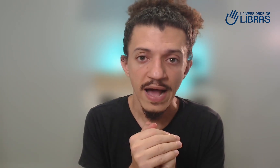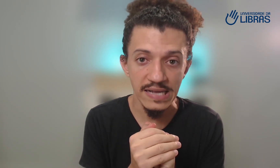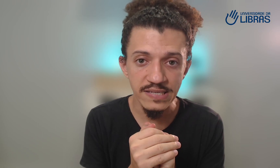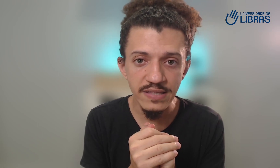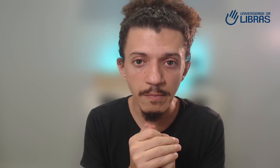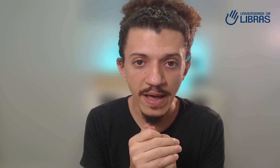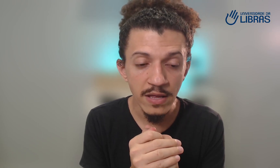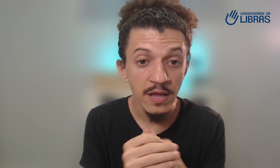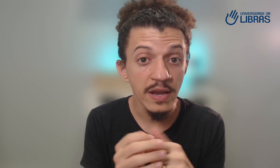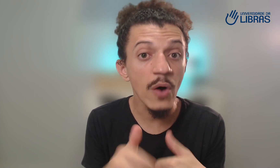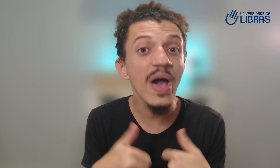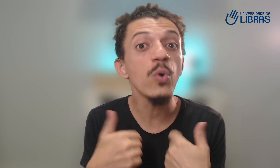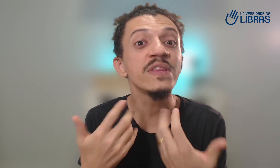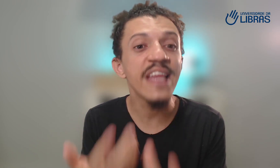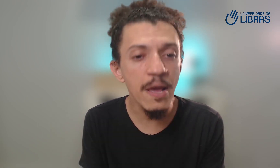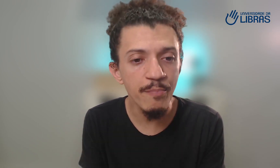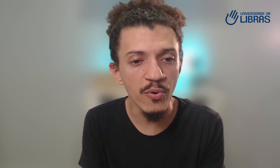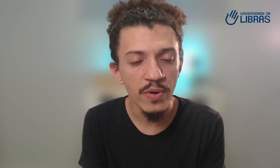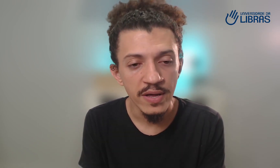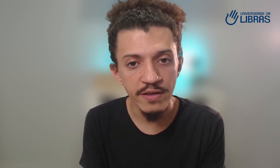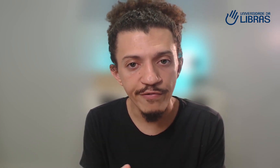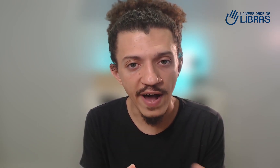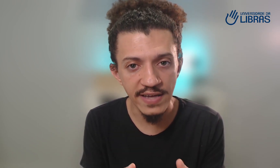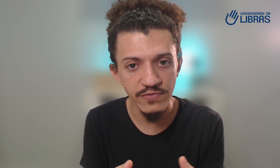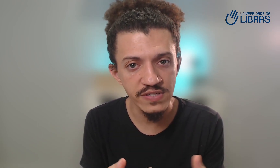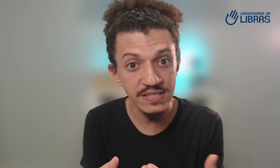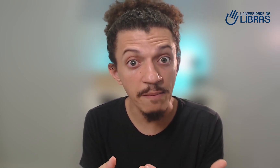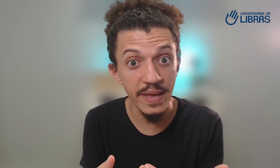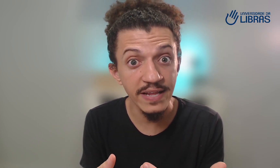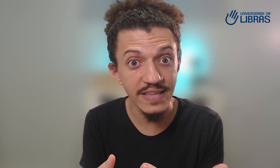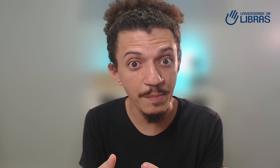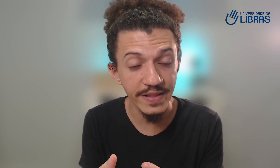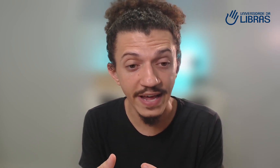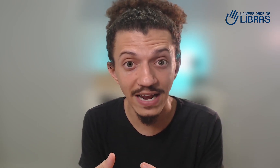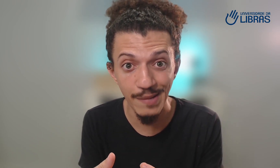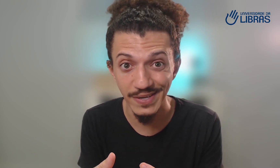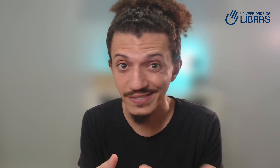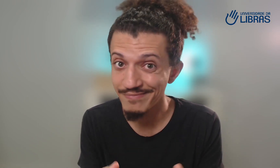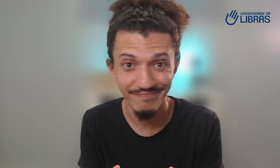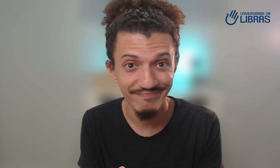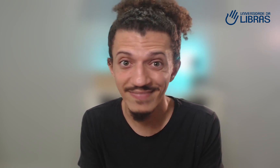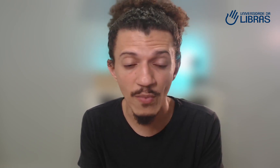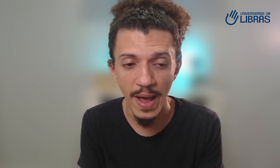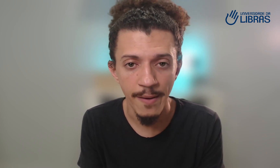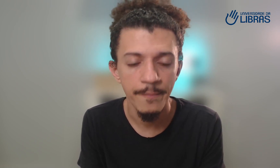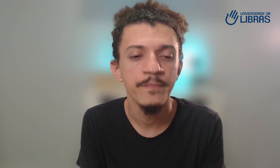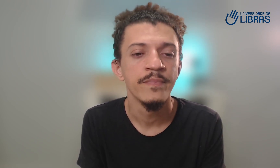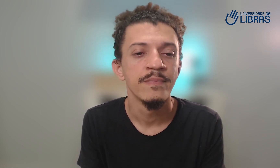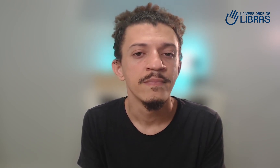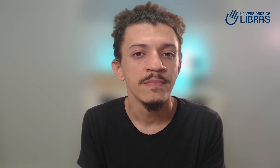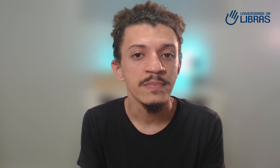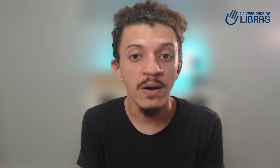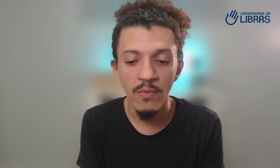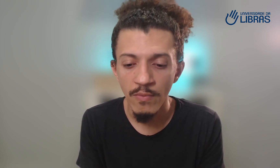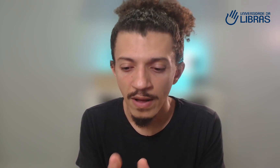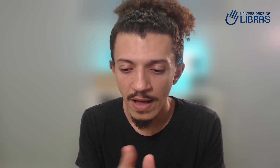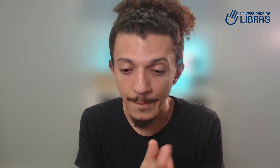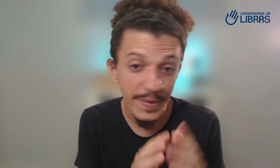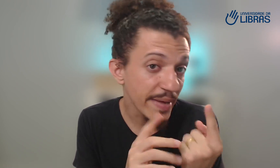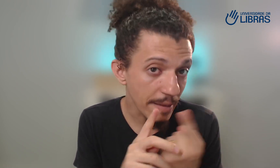Assim também não é o tempo que faz você saber interpretar a Libras. Não é. Então, a primeira